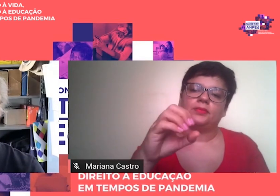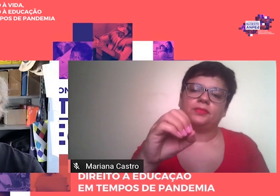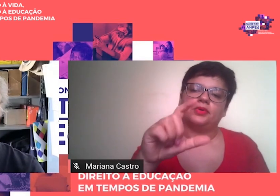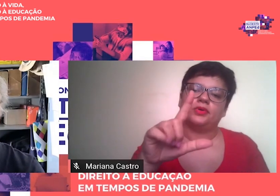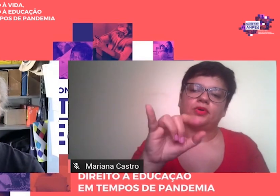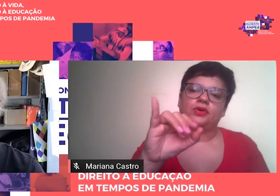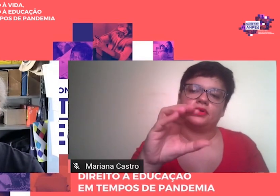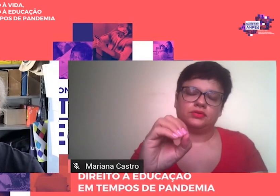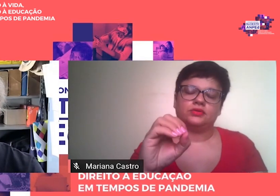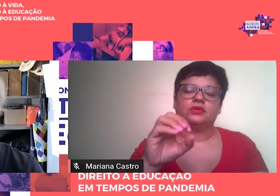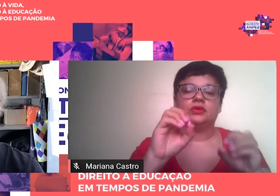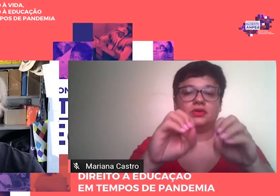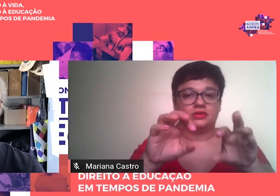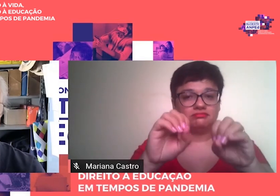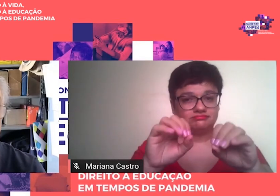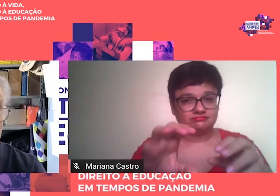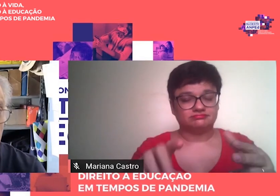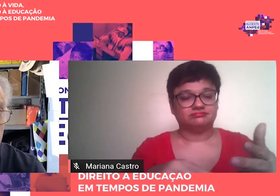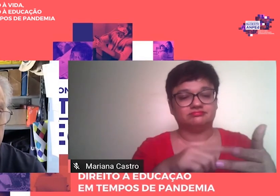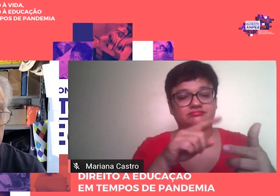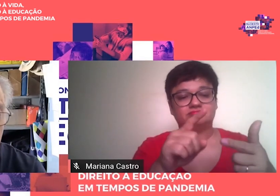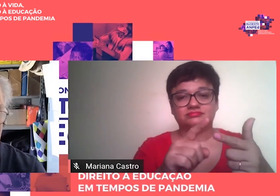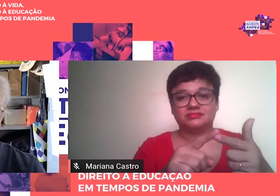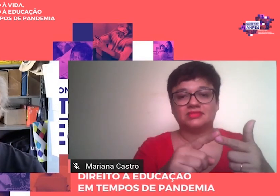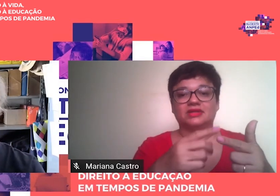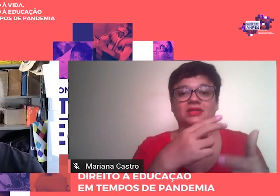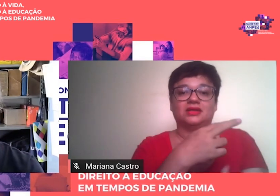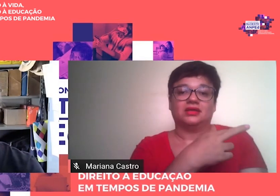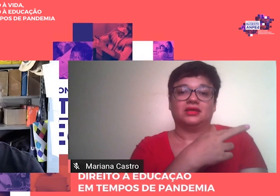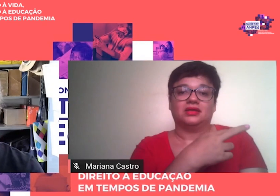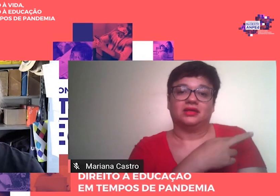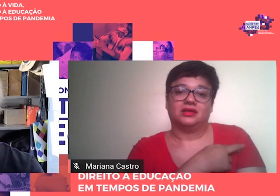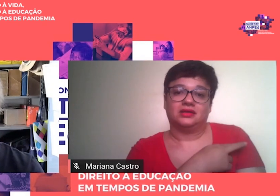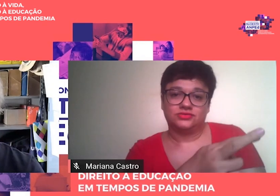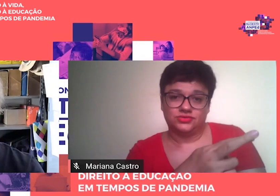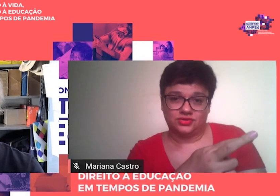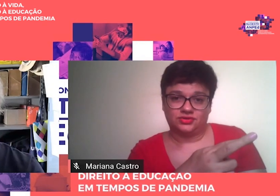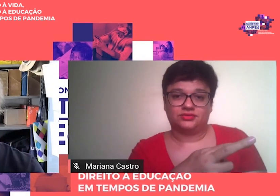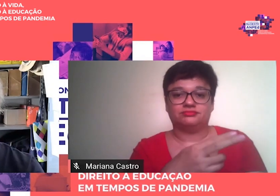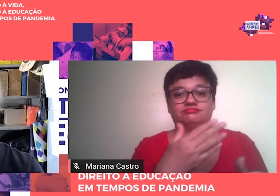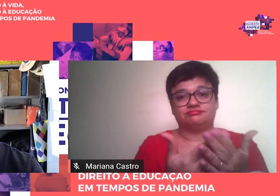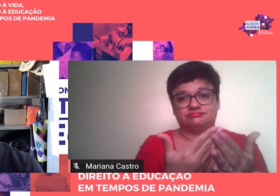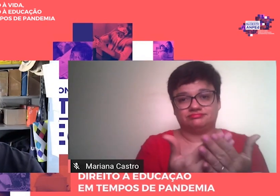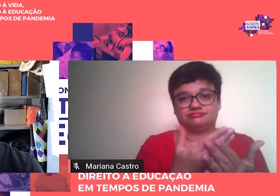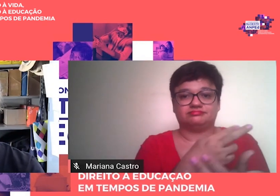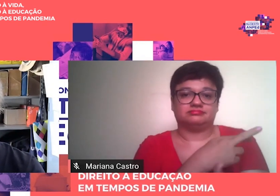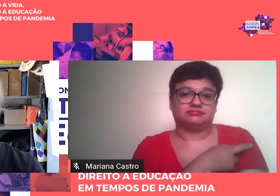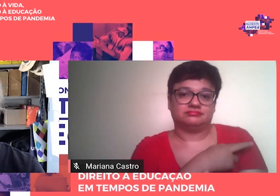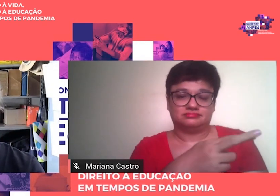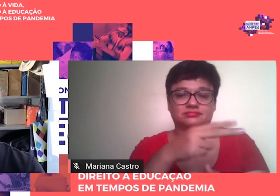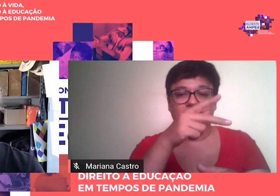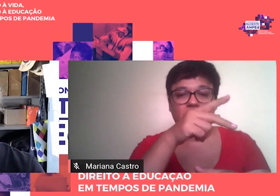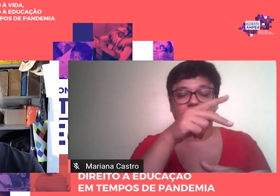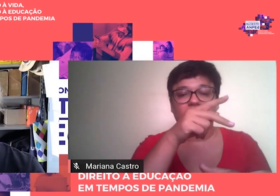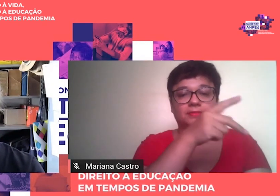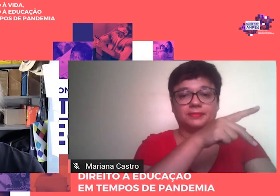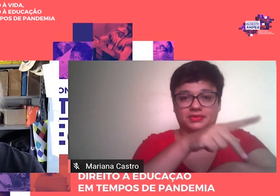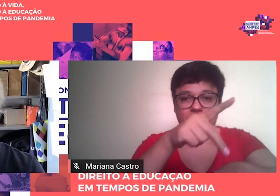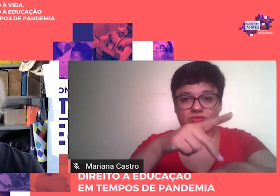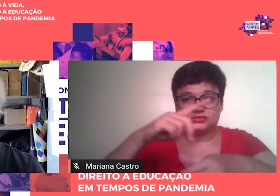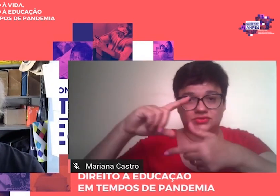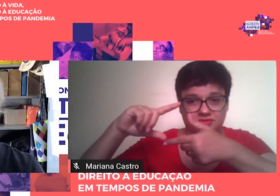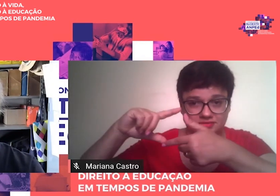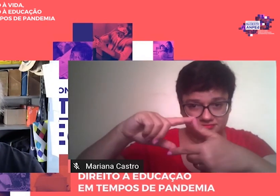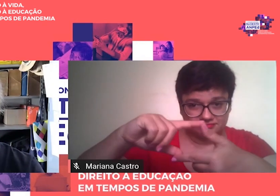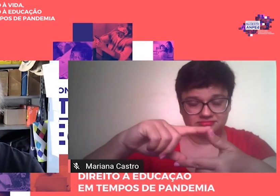vertentes religiosa e leiga, isto é, laica, da pedagogia tradicional, predomínio da